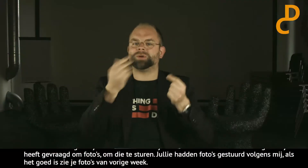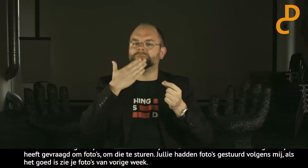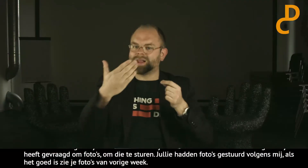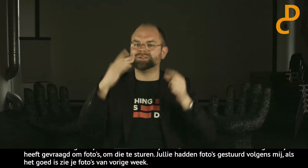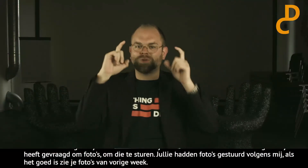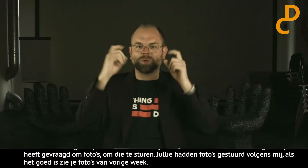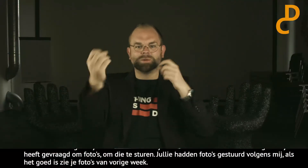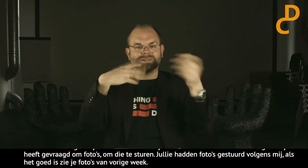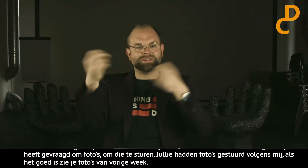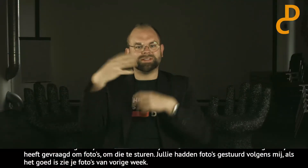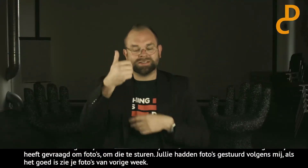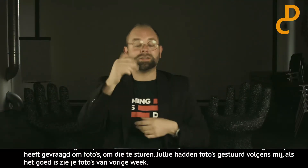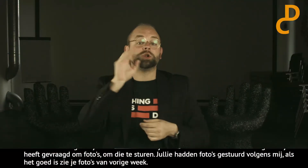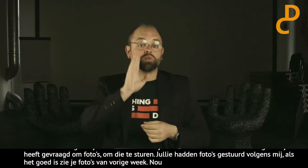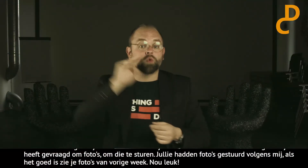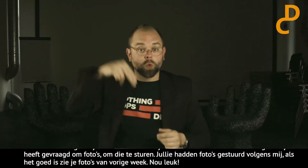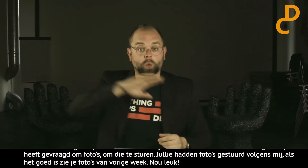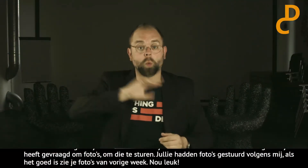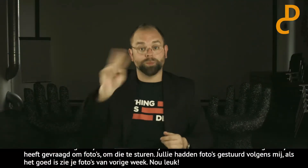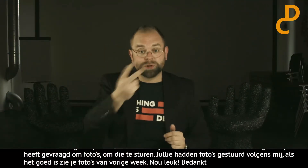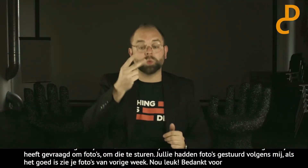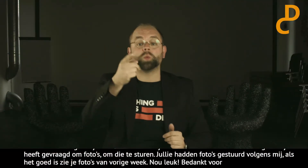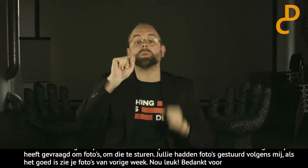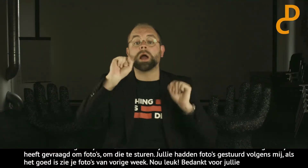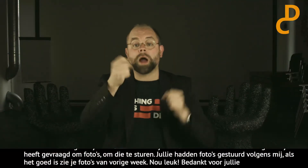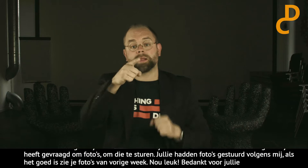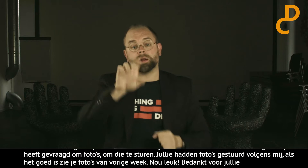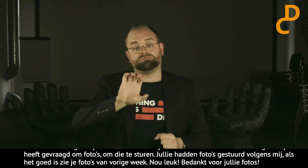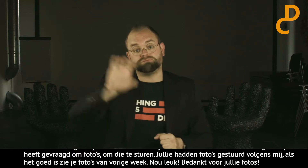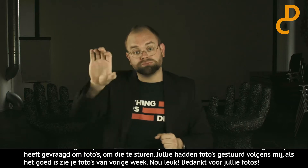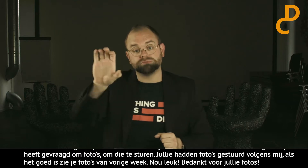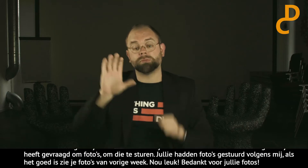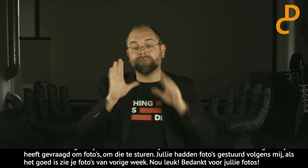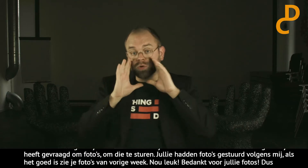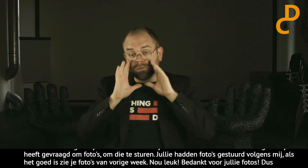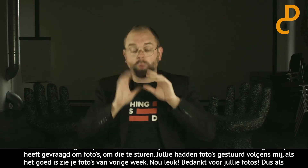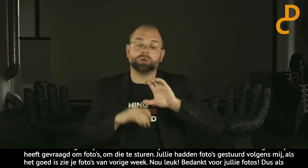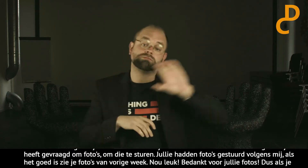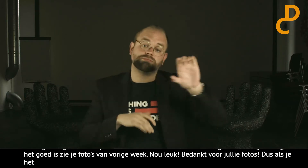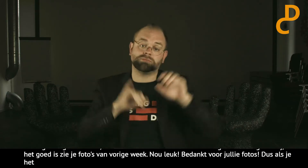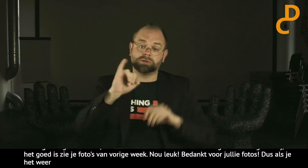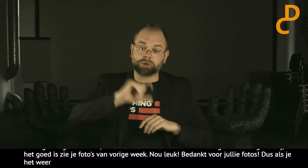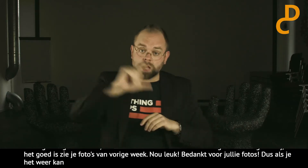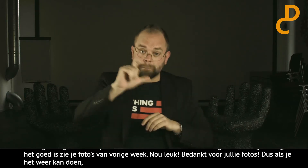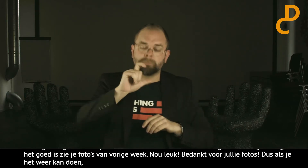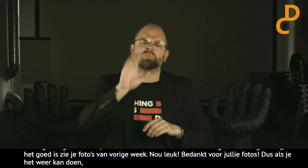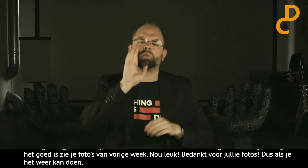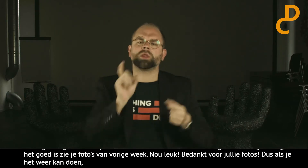Nou, leuk. Bedankt voor jullie foto's. Dus als je dit nu weer kan doen, plaats hem op Facebook of op Instagram.